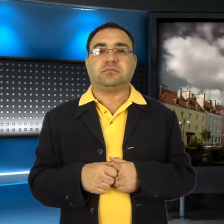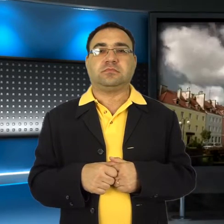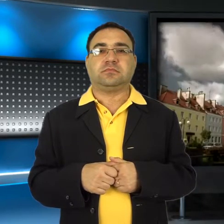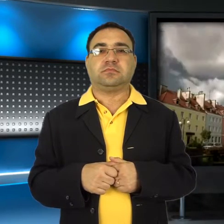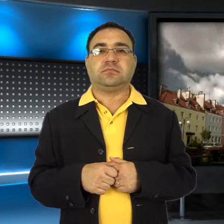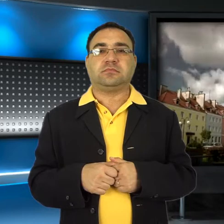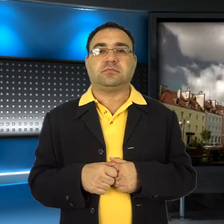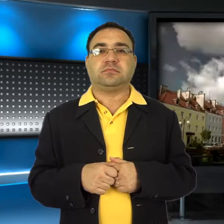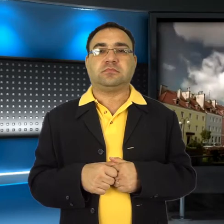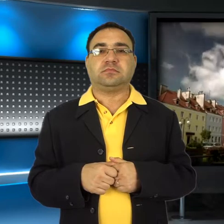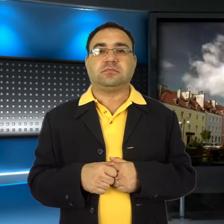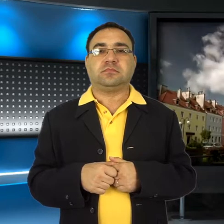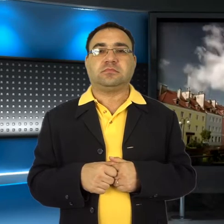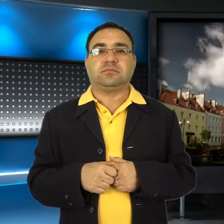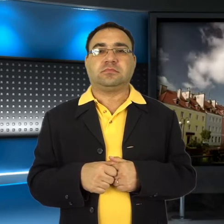Niepełnosprawnych.